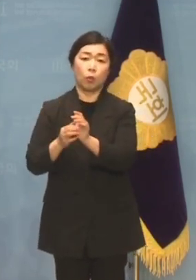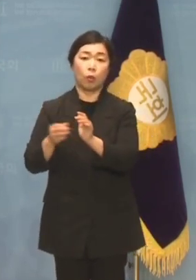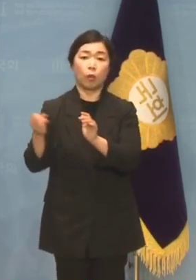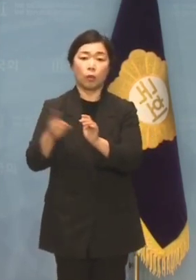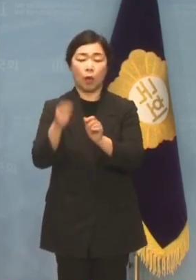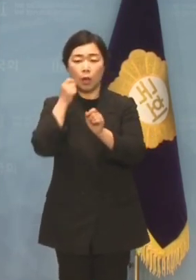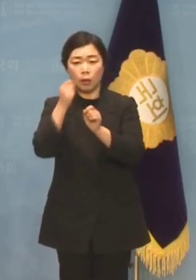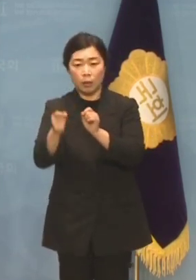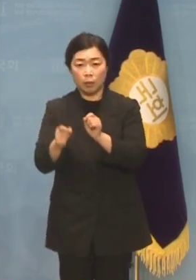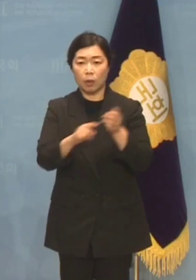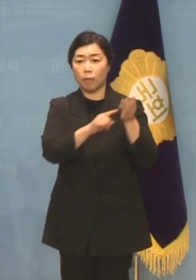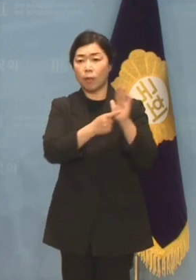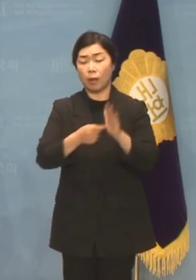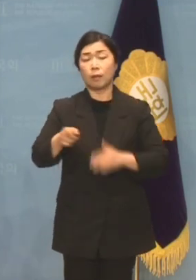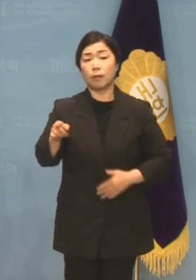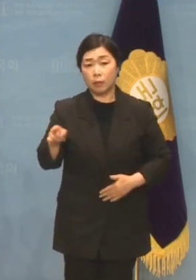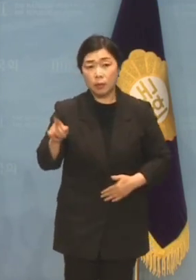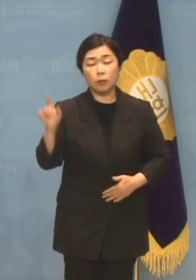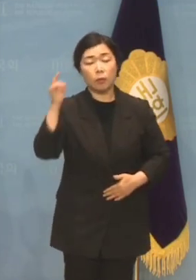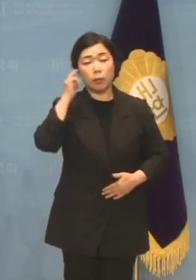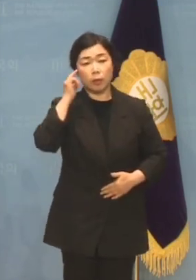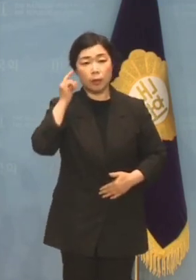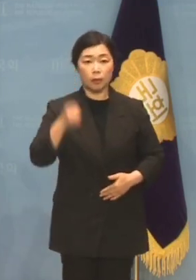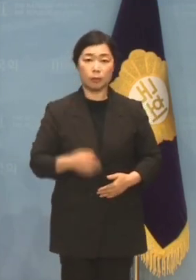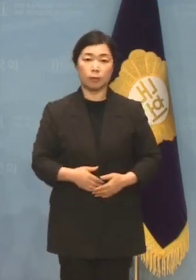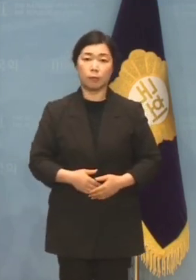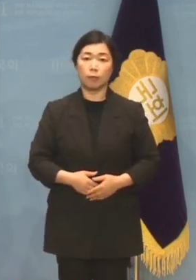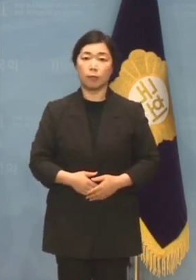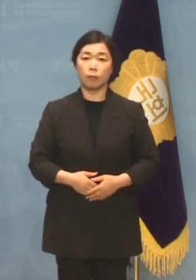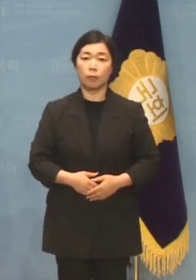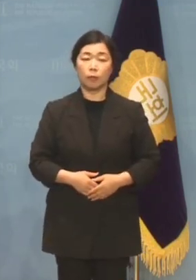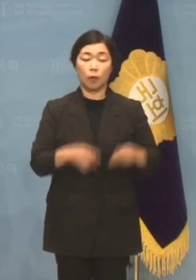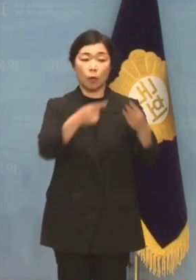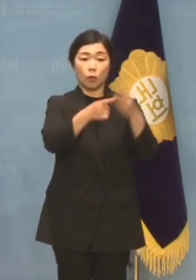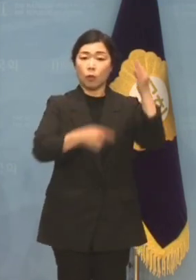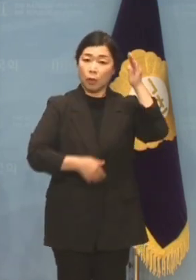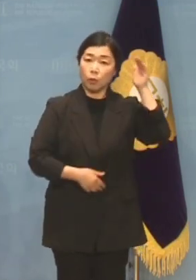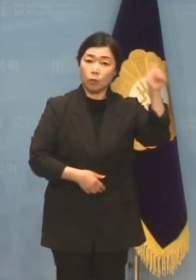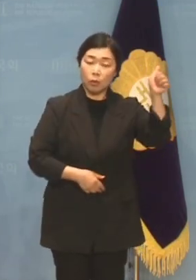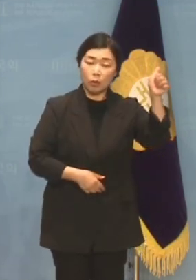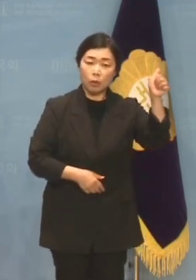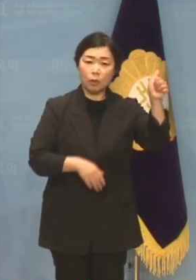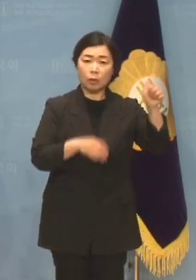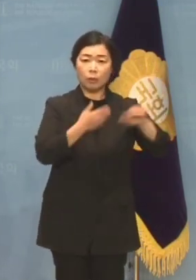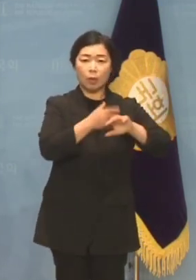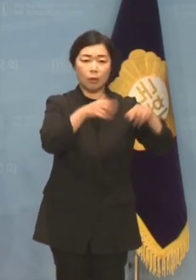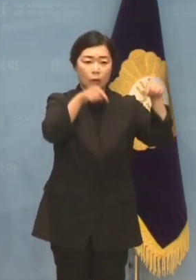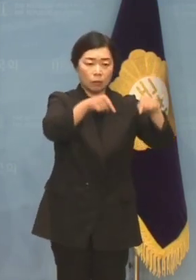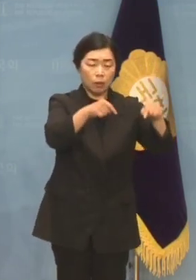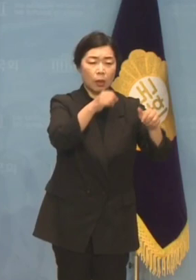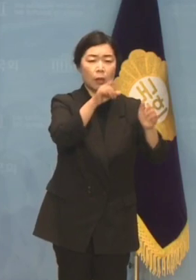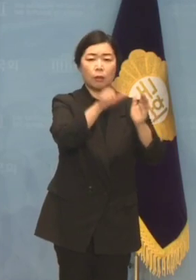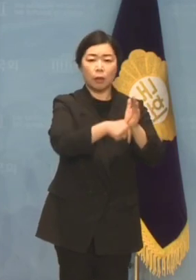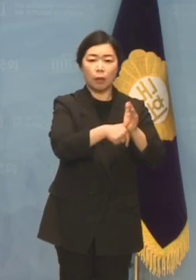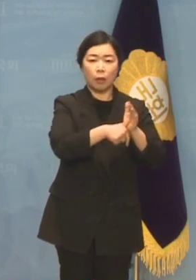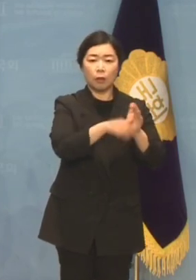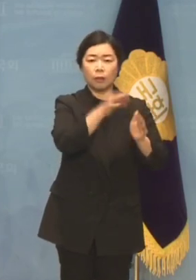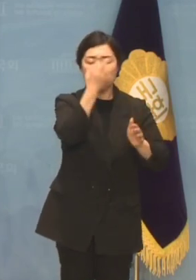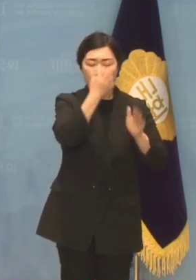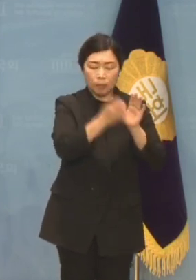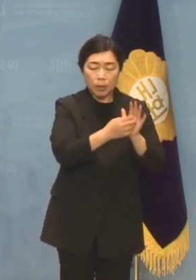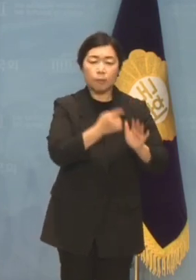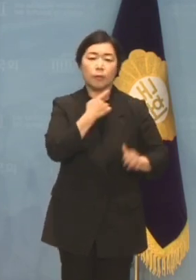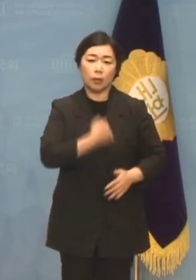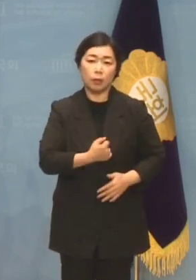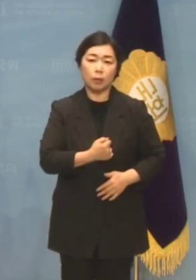사기꾼이라고 칭하고 싶은 것입니까? 윤석열 대통령이 굴욕 외교와 국정북릉으로 추락한